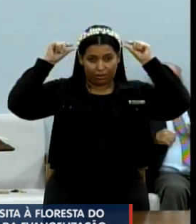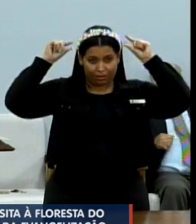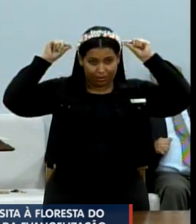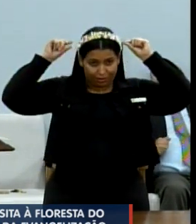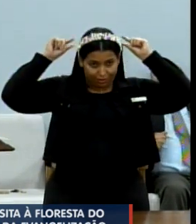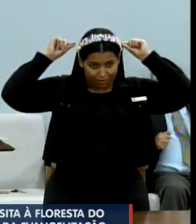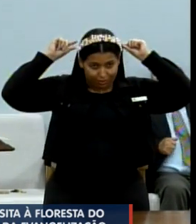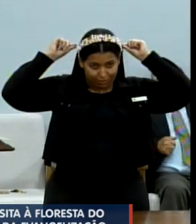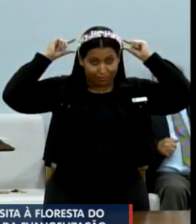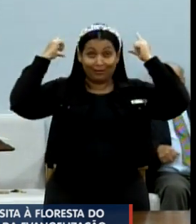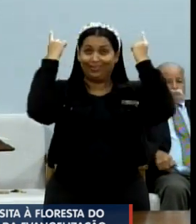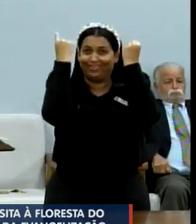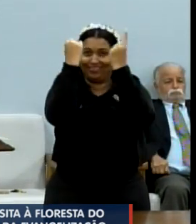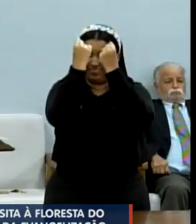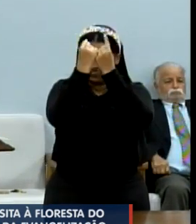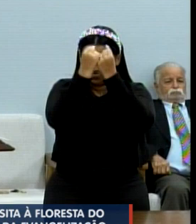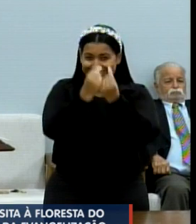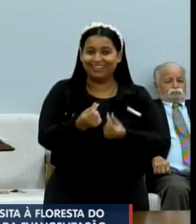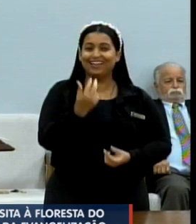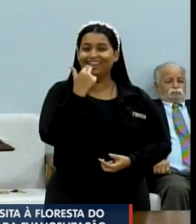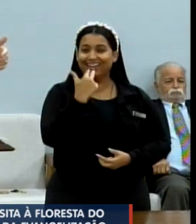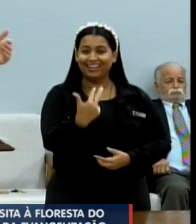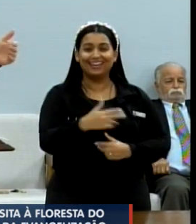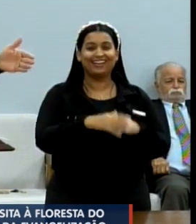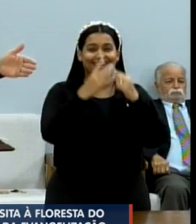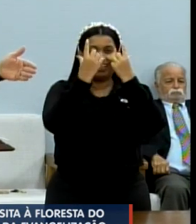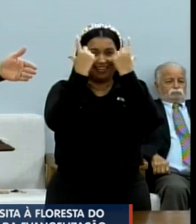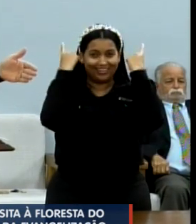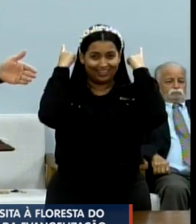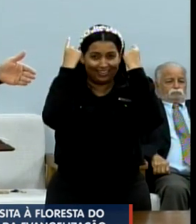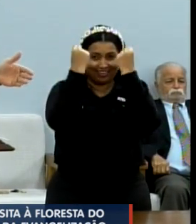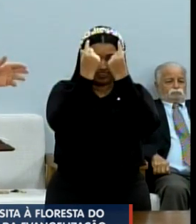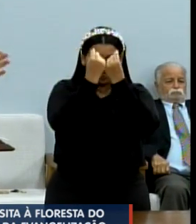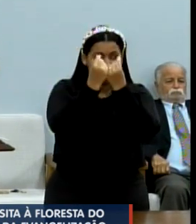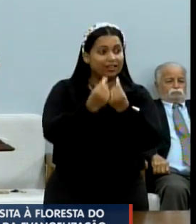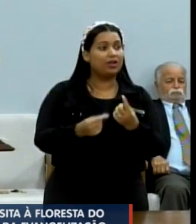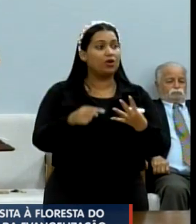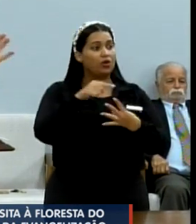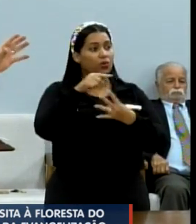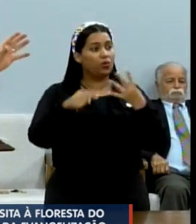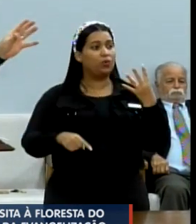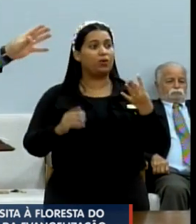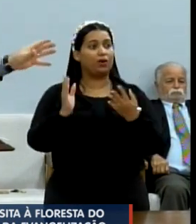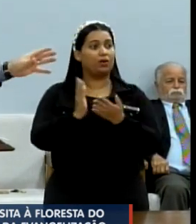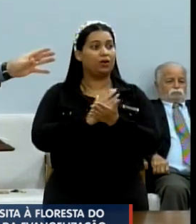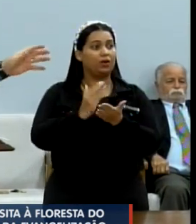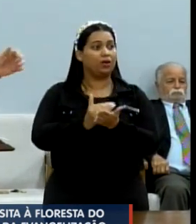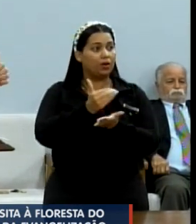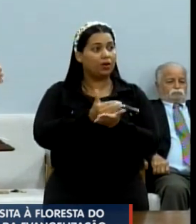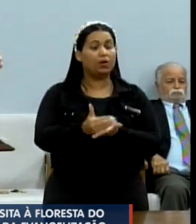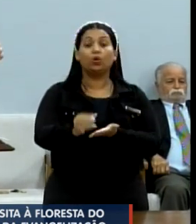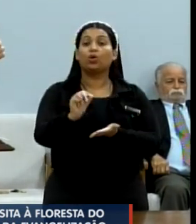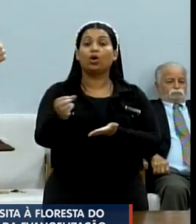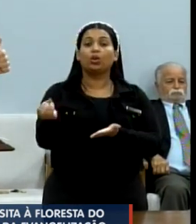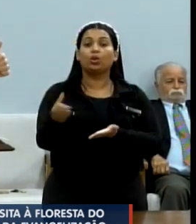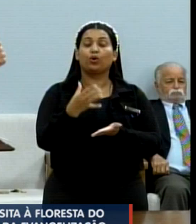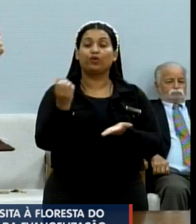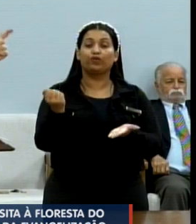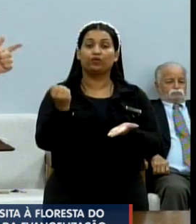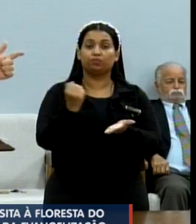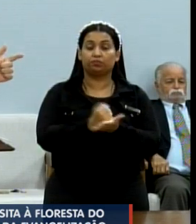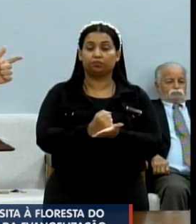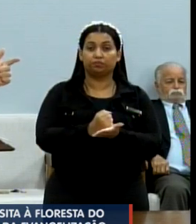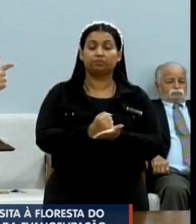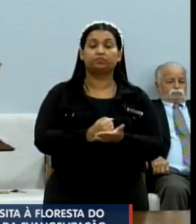e ela também advém para anunciar os quatro livros que dão início ao Novo Testamento, Evangelho de